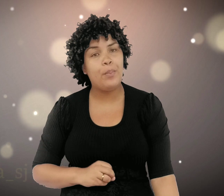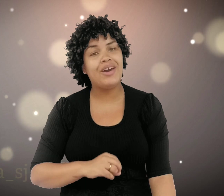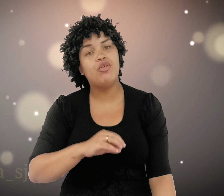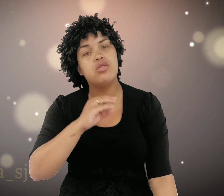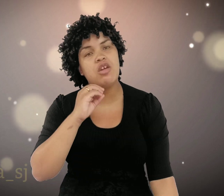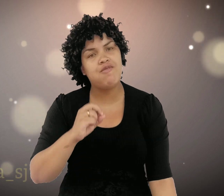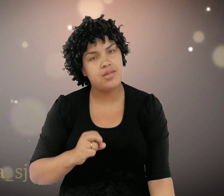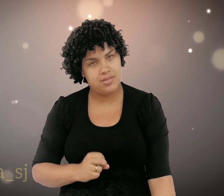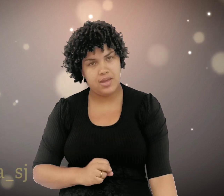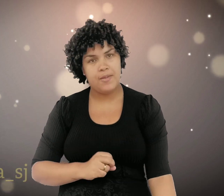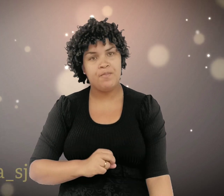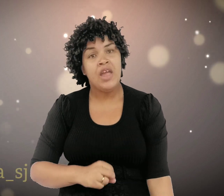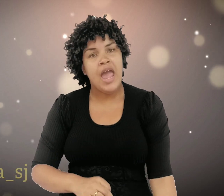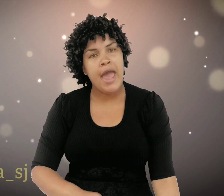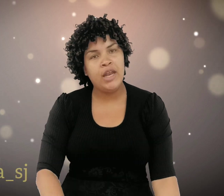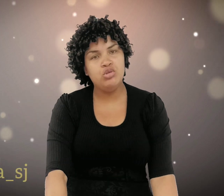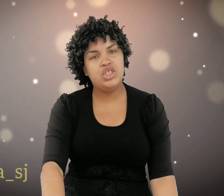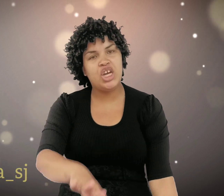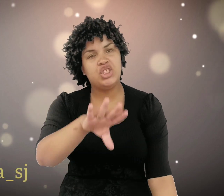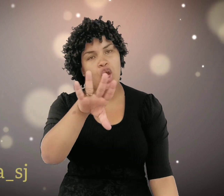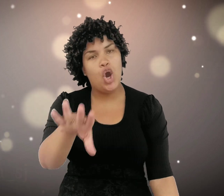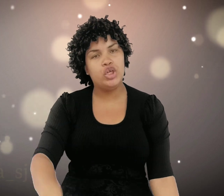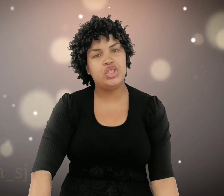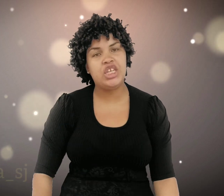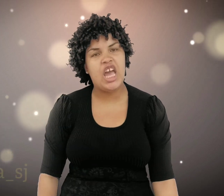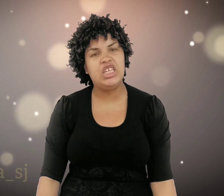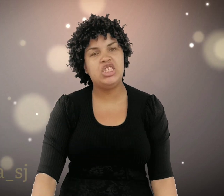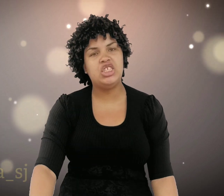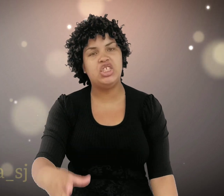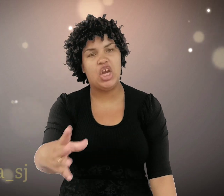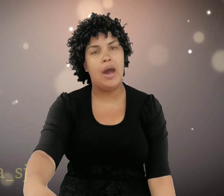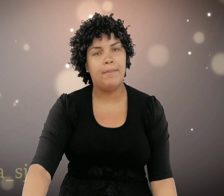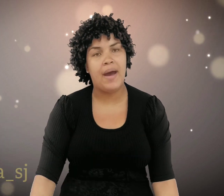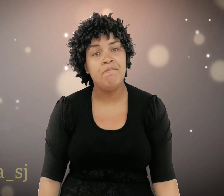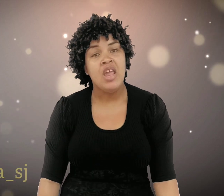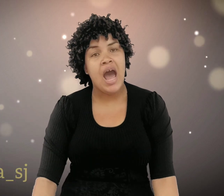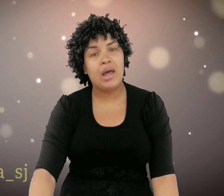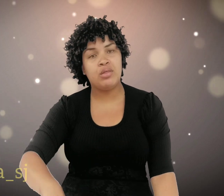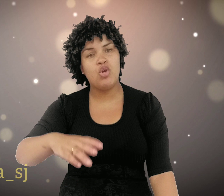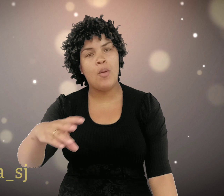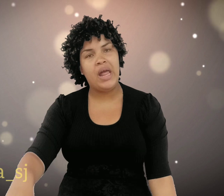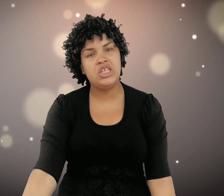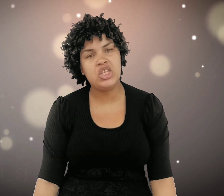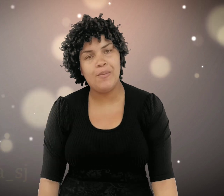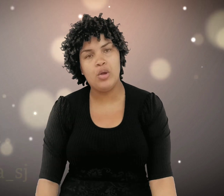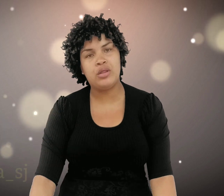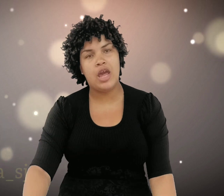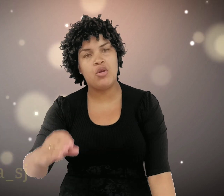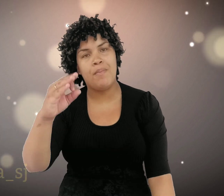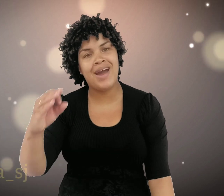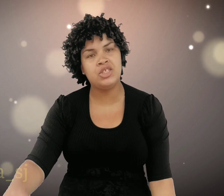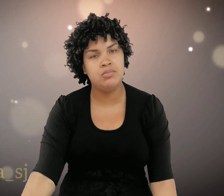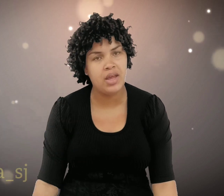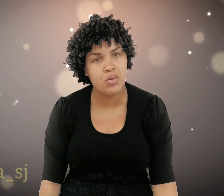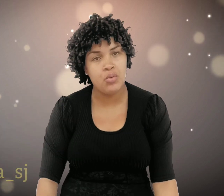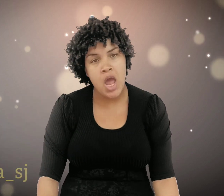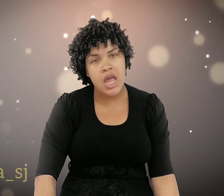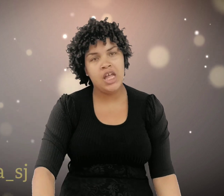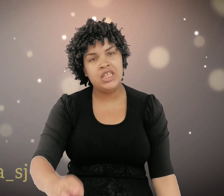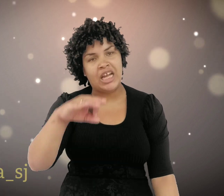pra você vencer. É no dia de hoje que Ele te chama. Assim como Ele chamou o cego Bartimeu, Ele tá